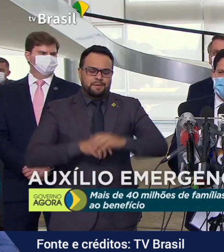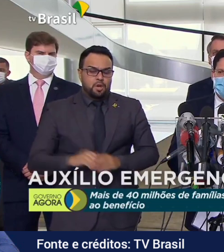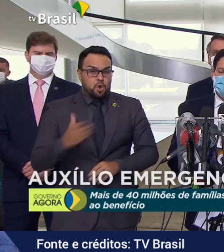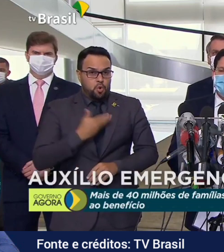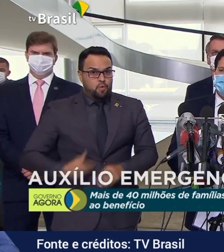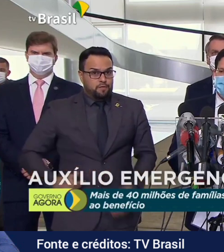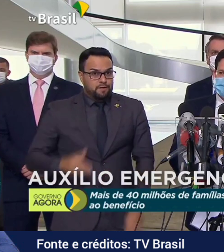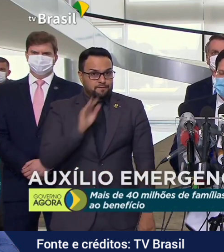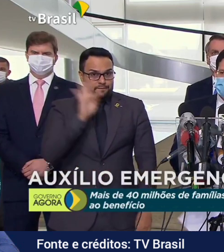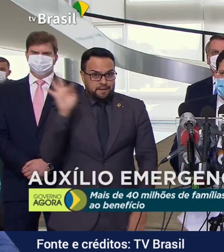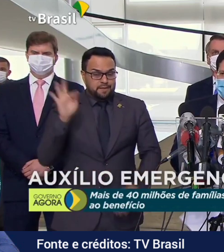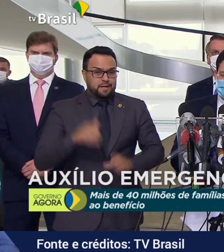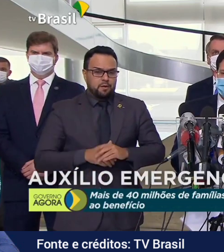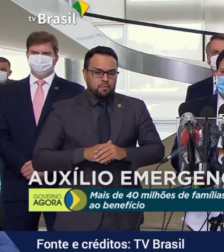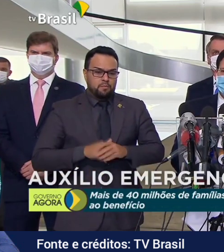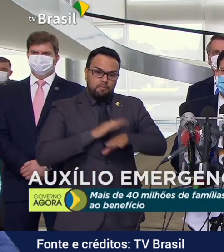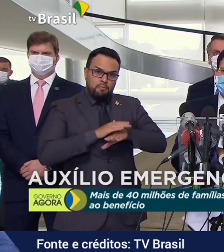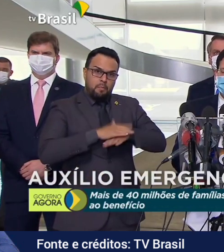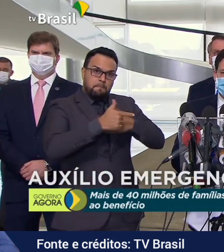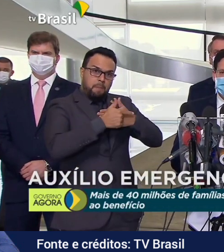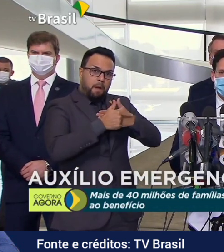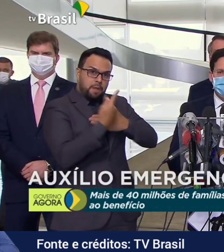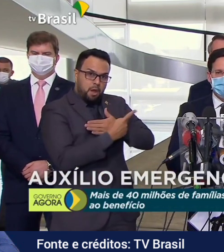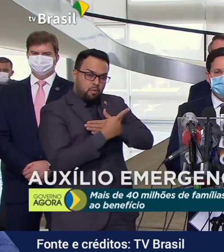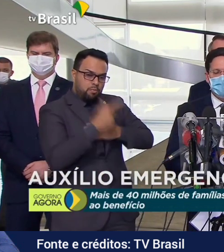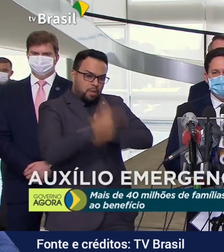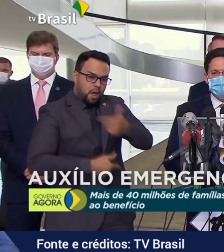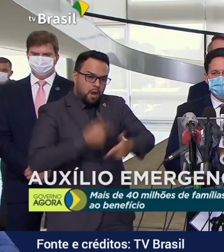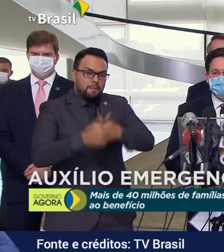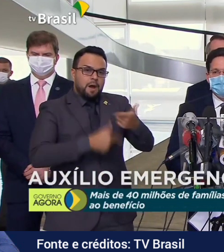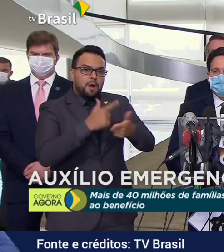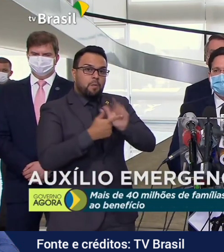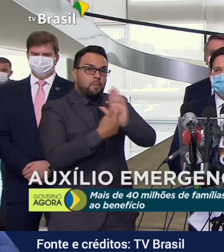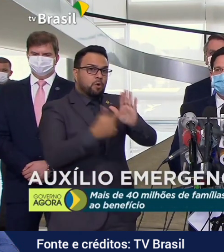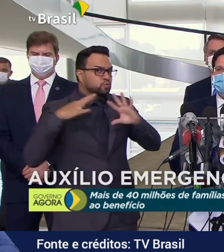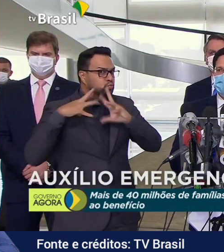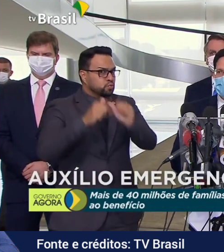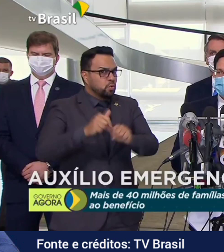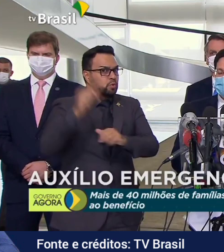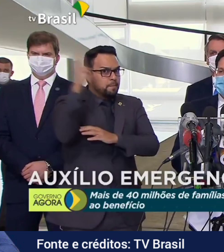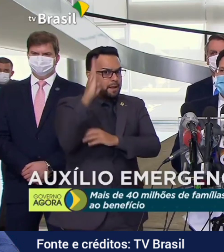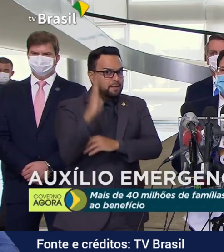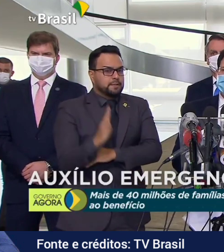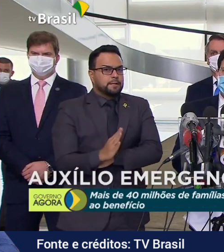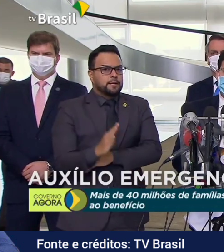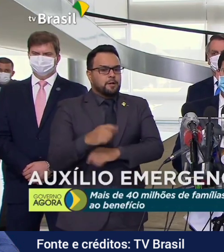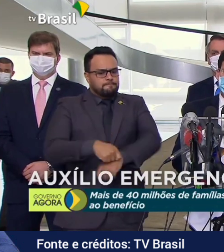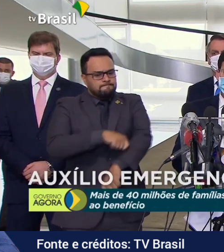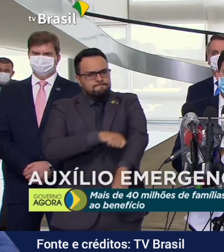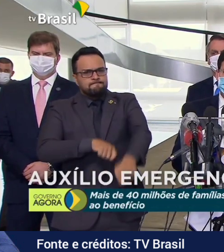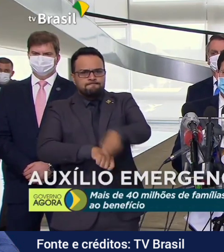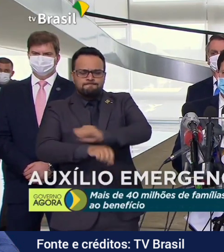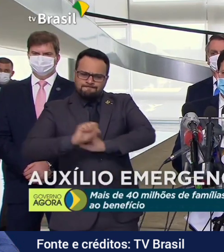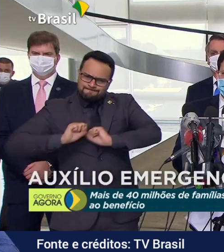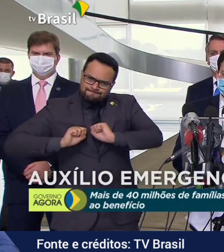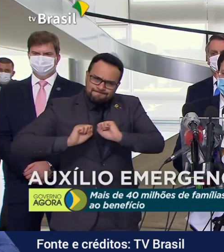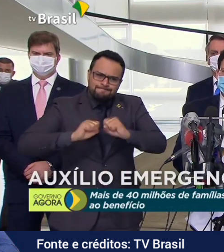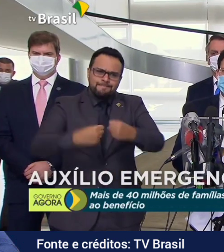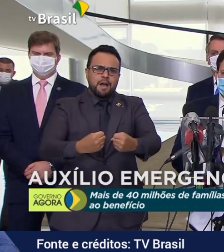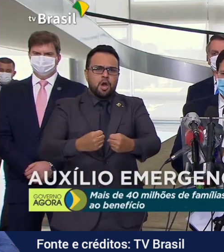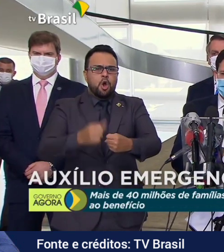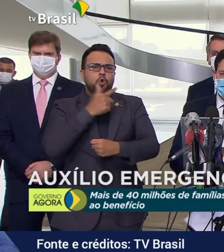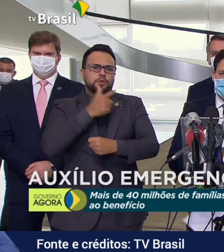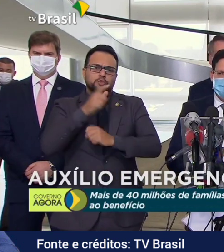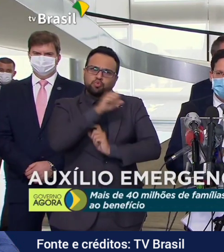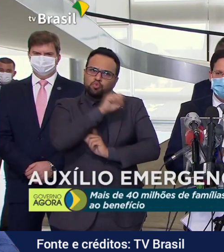governo federal, fazendo sua parte, está demonstrando a todos os brasileiros que estamos empenhados em superar esse momento em muita dificuldade.